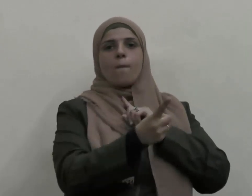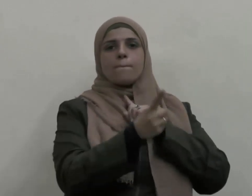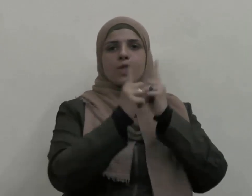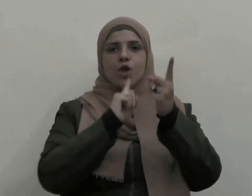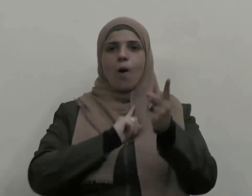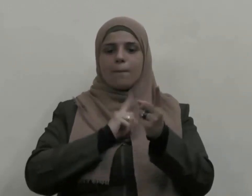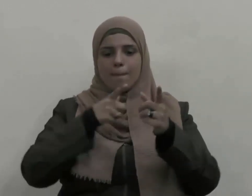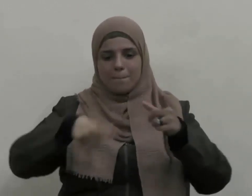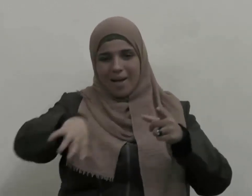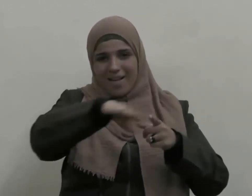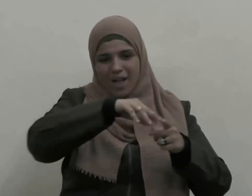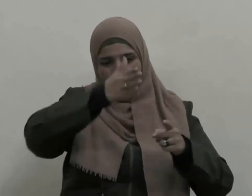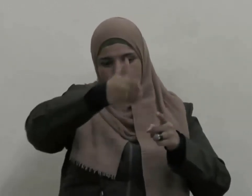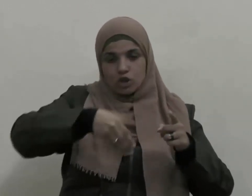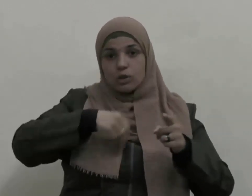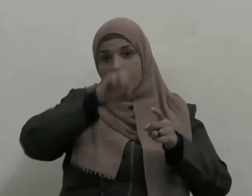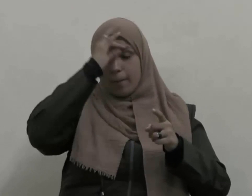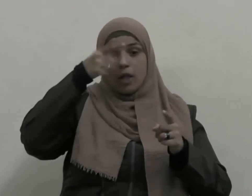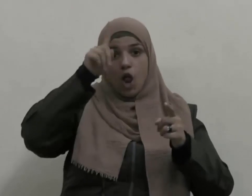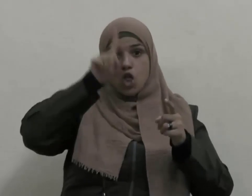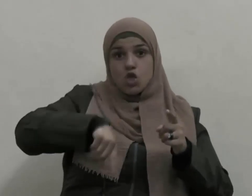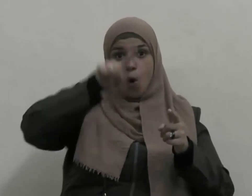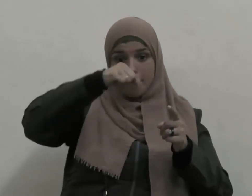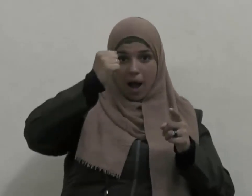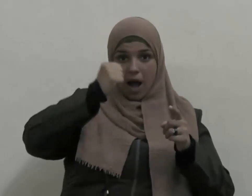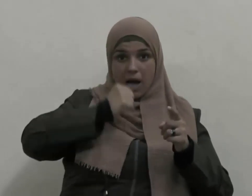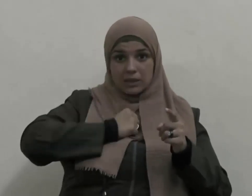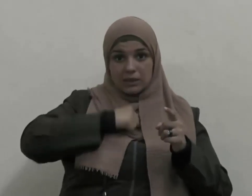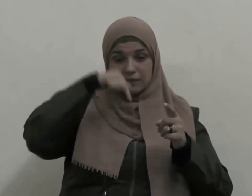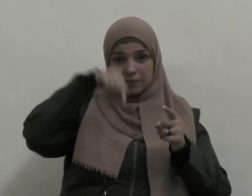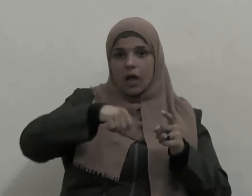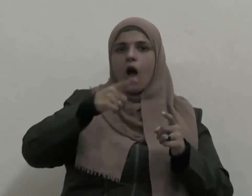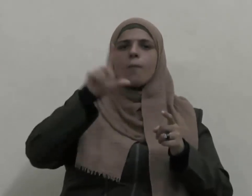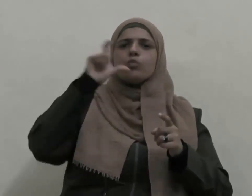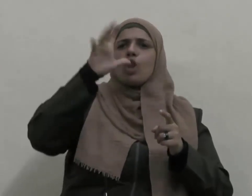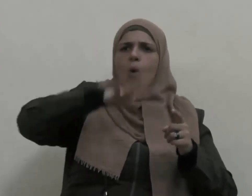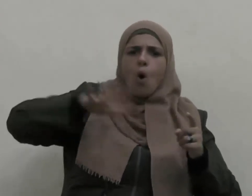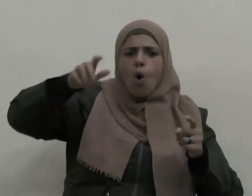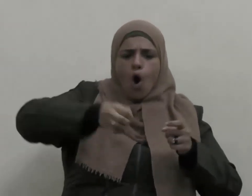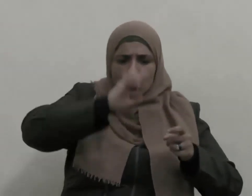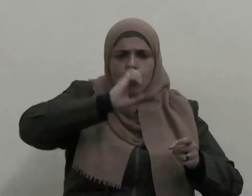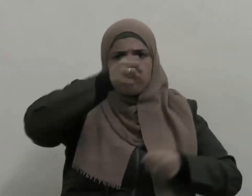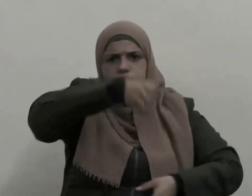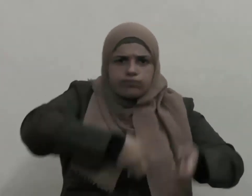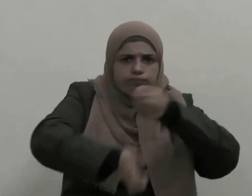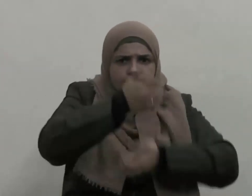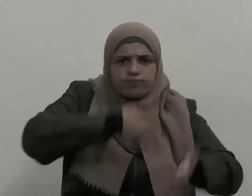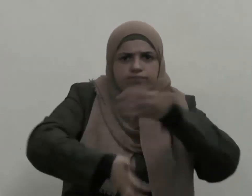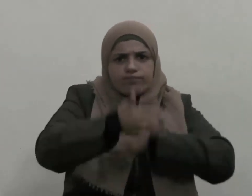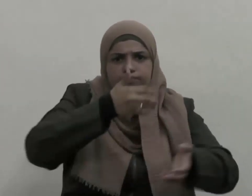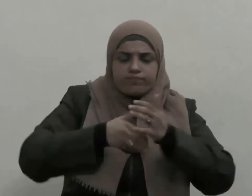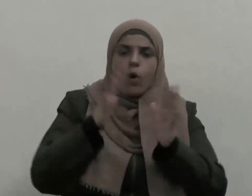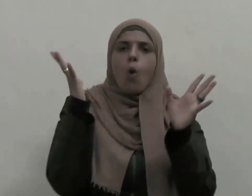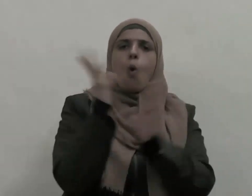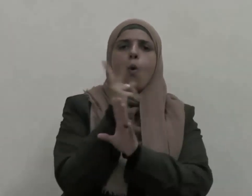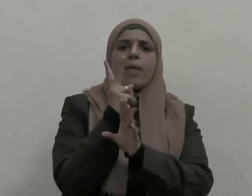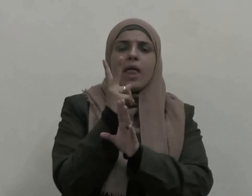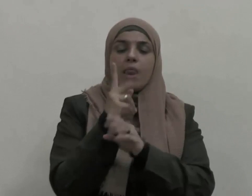يوم عثمان استقى المسلمون ما يكفيهم يومين فلما رأى ذلك اليهودي